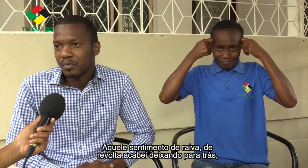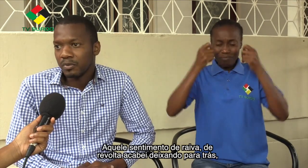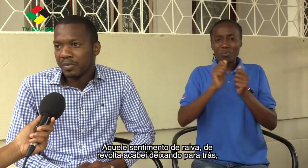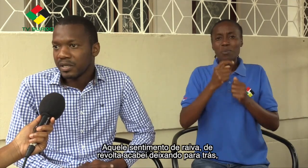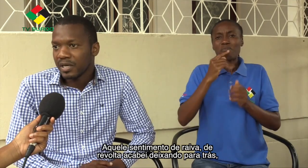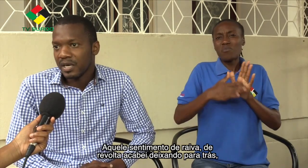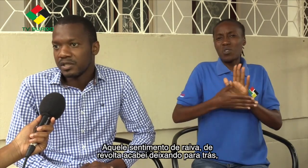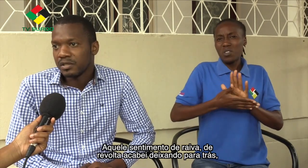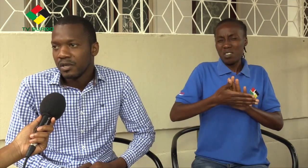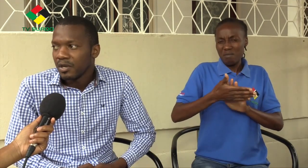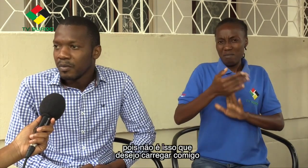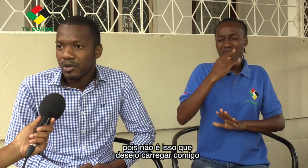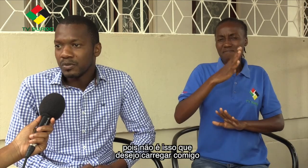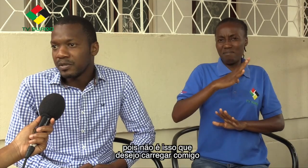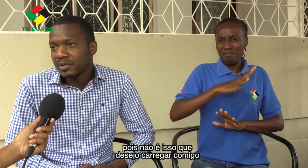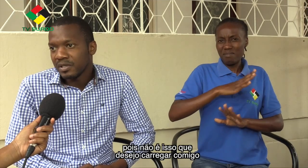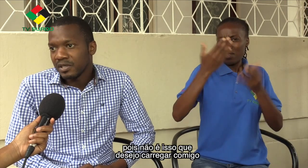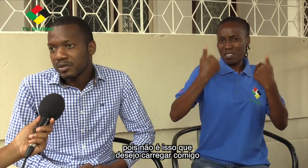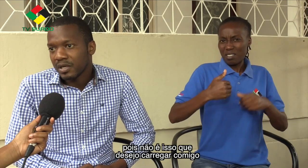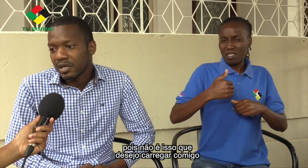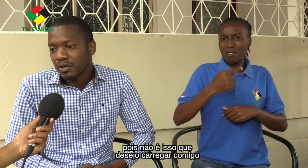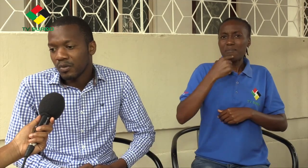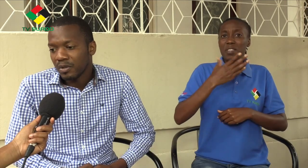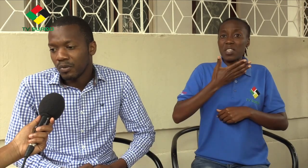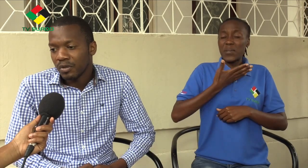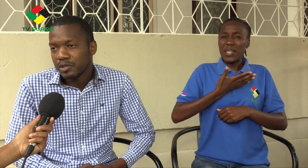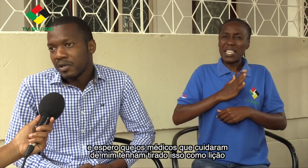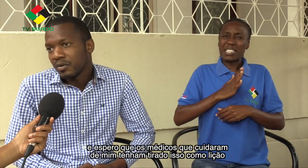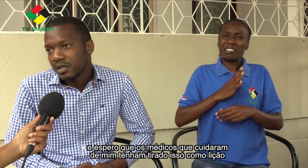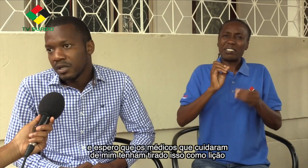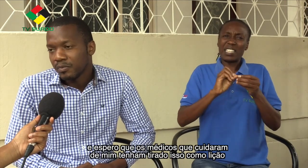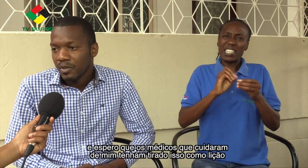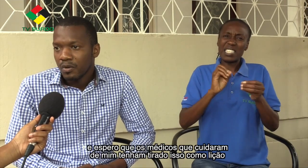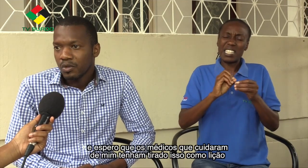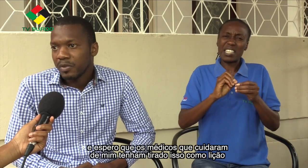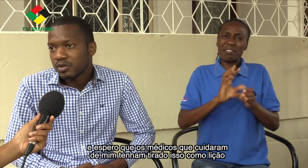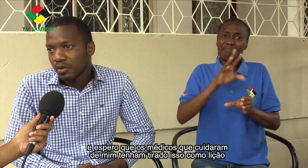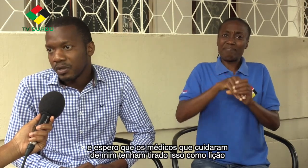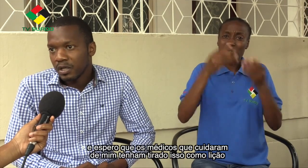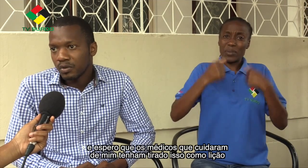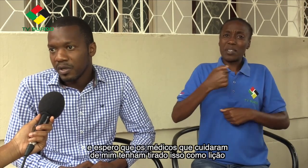para trás. novo, pois não é isso que desejo carregar comigo. Espero que os médicos que cuidaram de mim